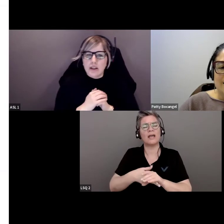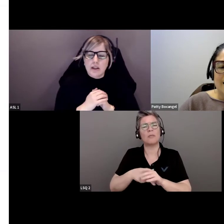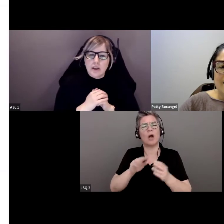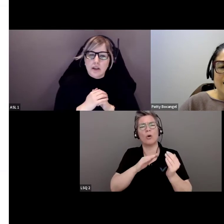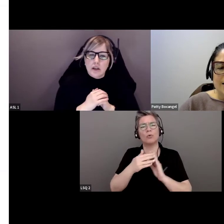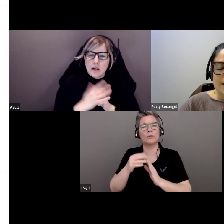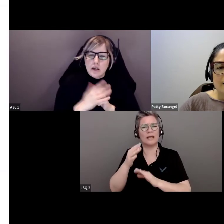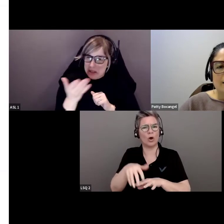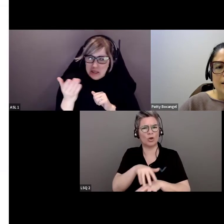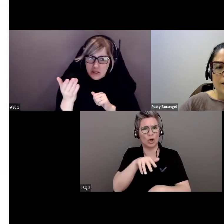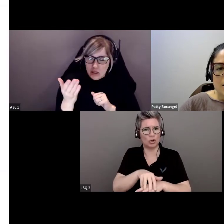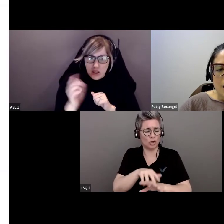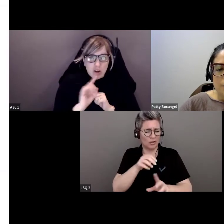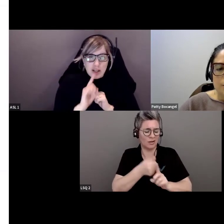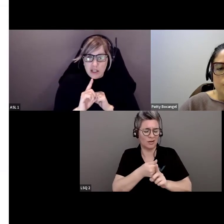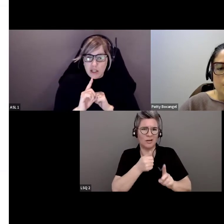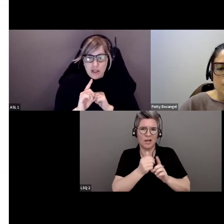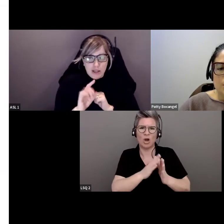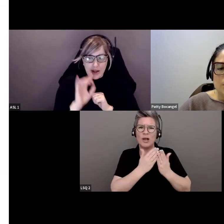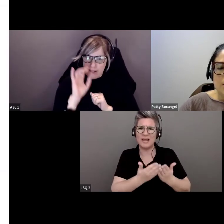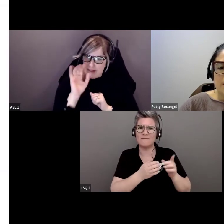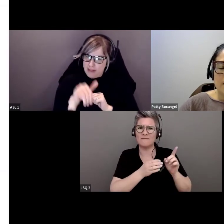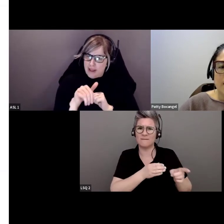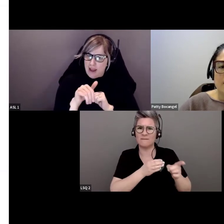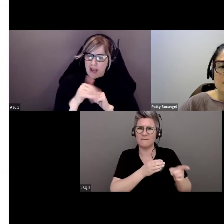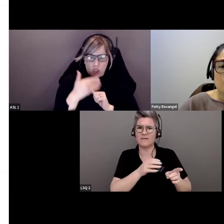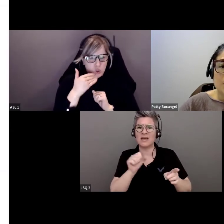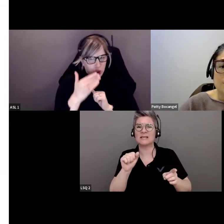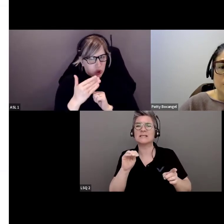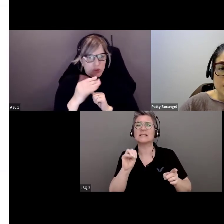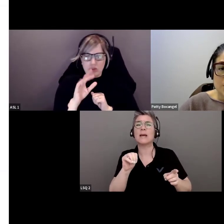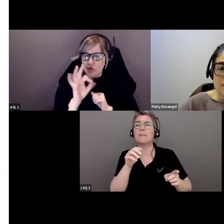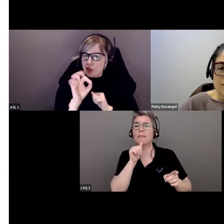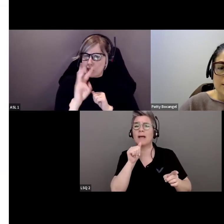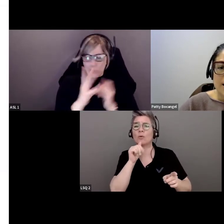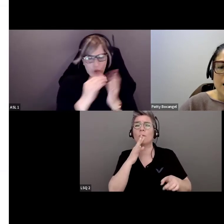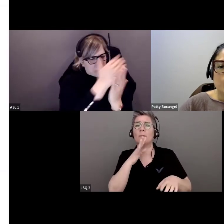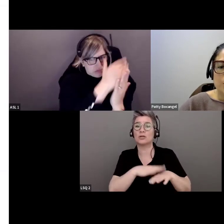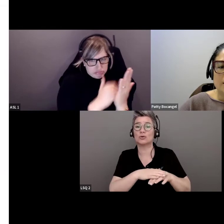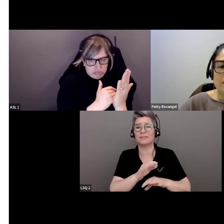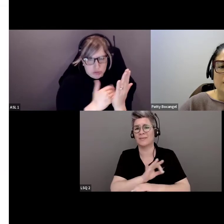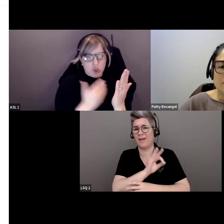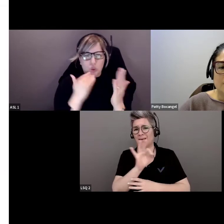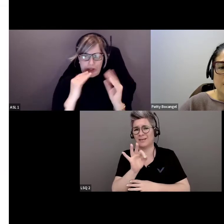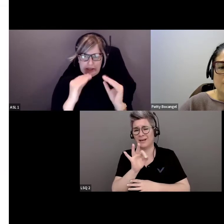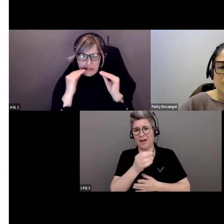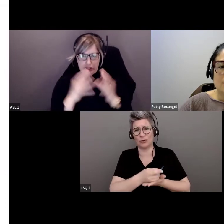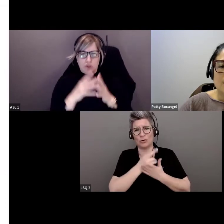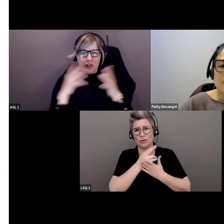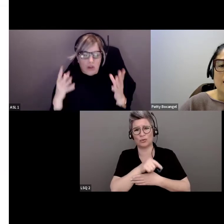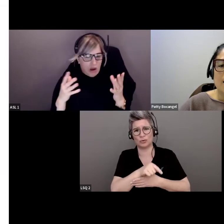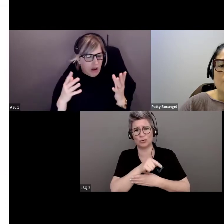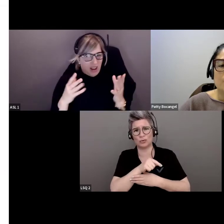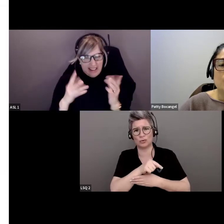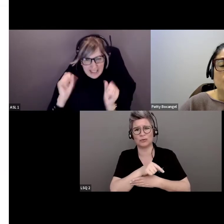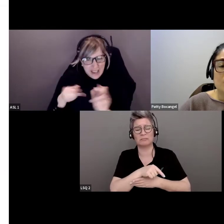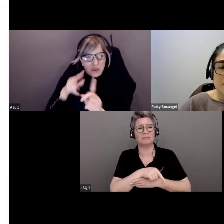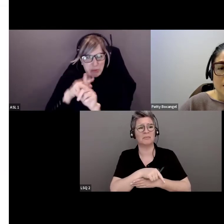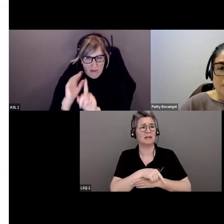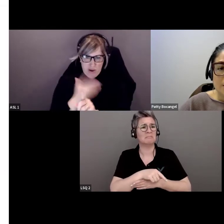Il s'agit de l'ouvrage auquel SEM a fait référence. C'est une excellente ressource très